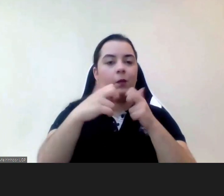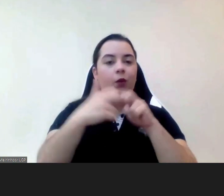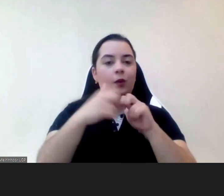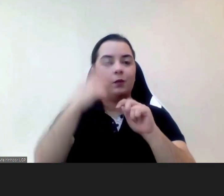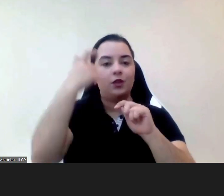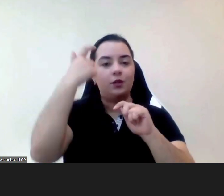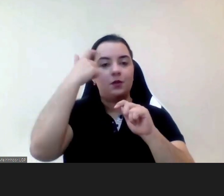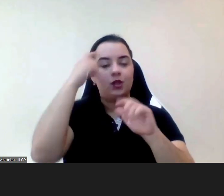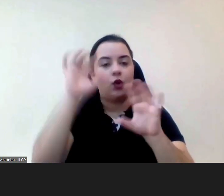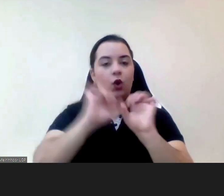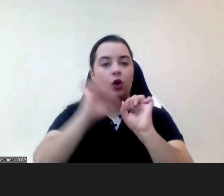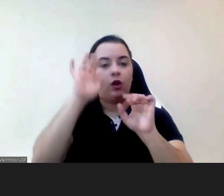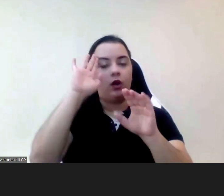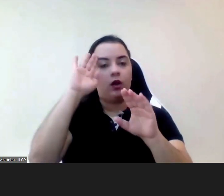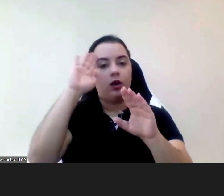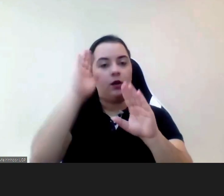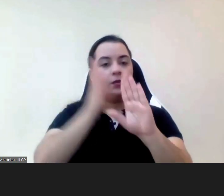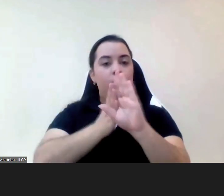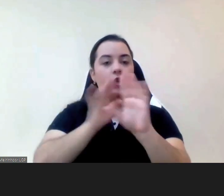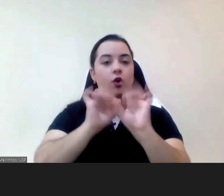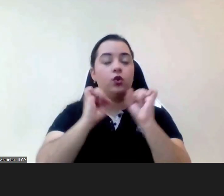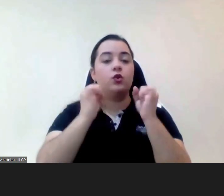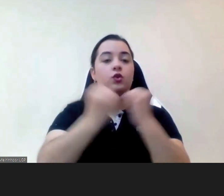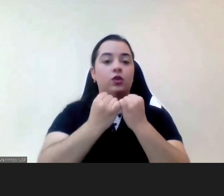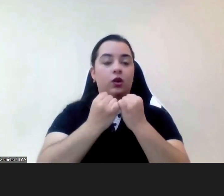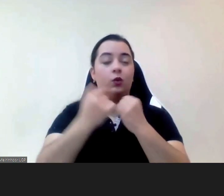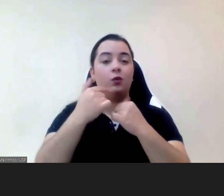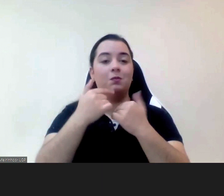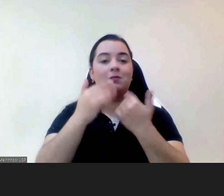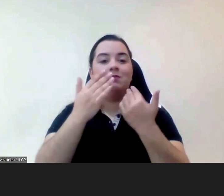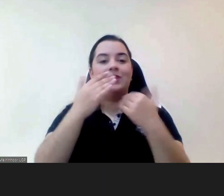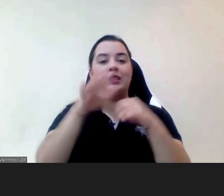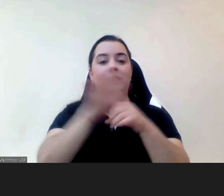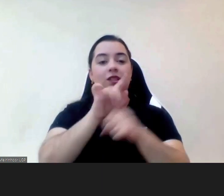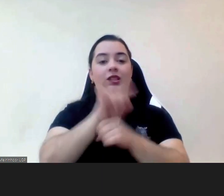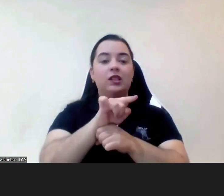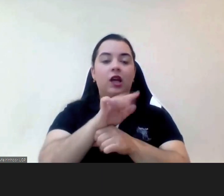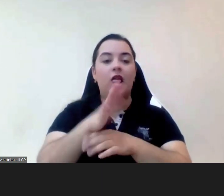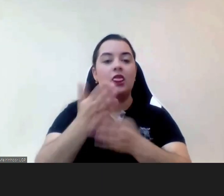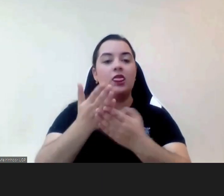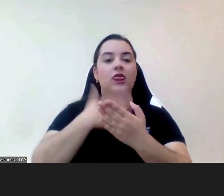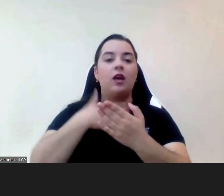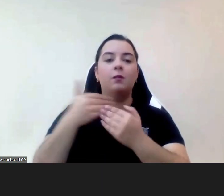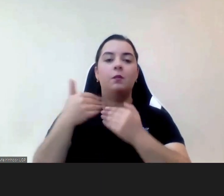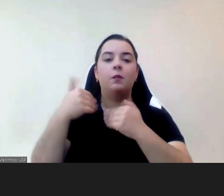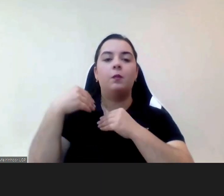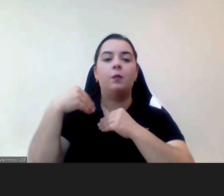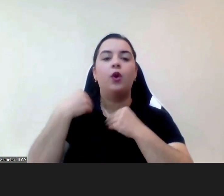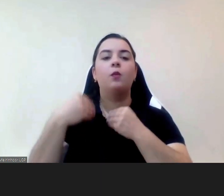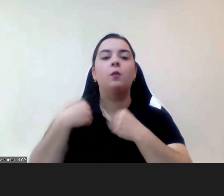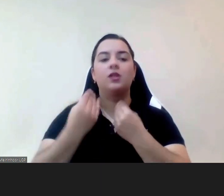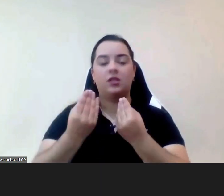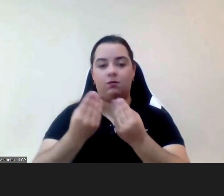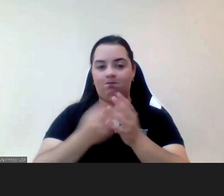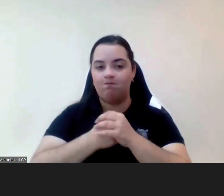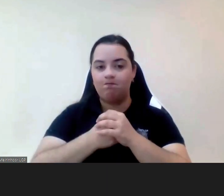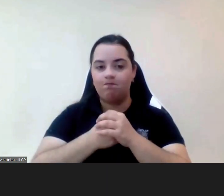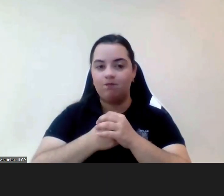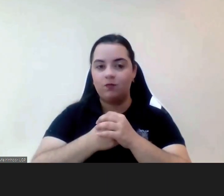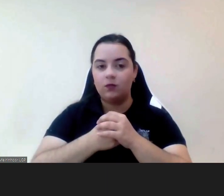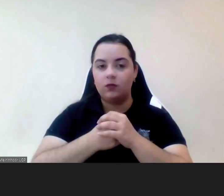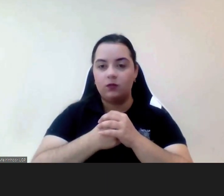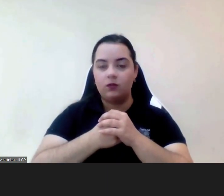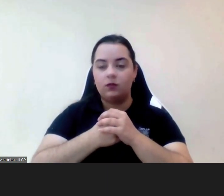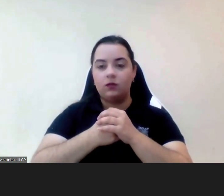clínica tendo os nossos utentes e as equipas técnicas uma articulação muito próxima com os serviços de saúde